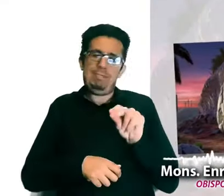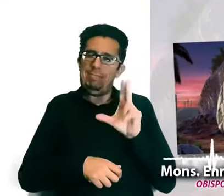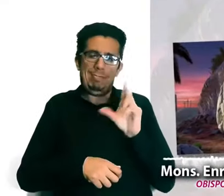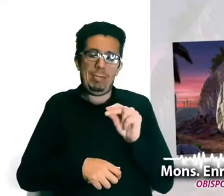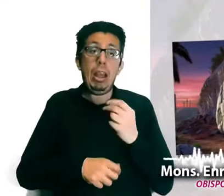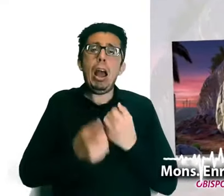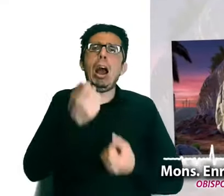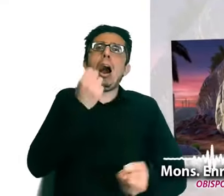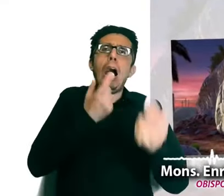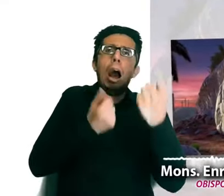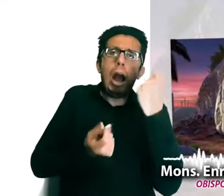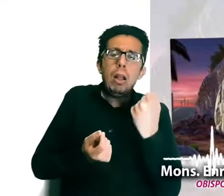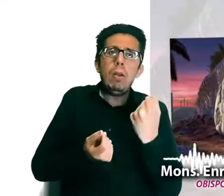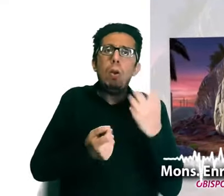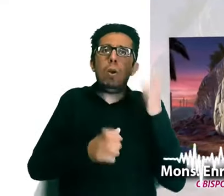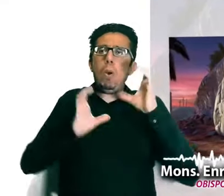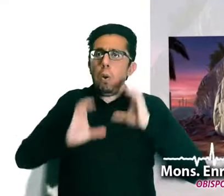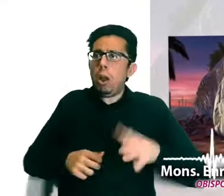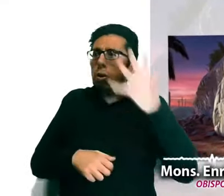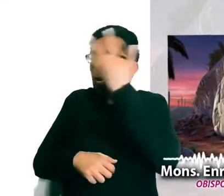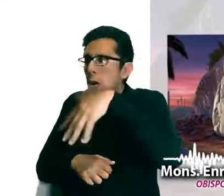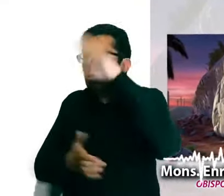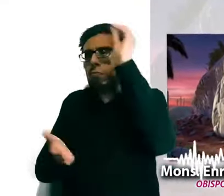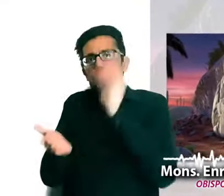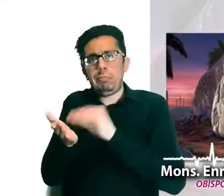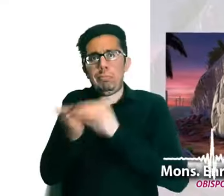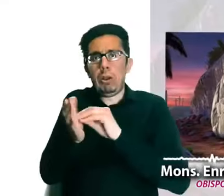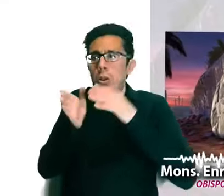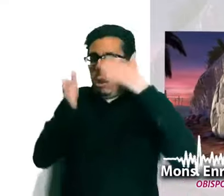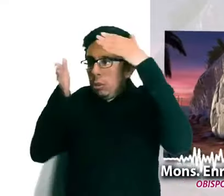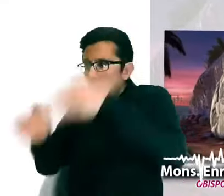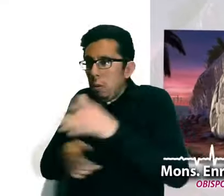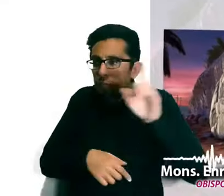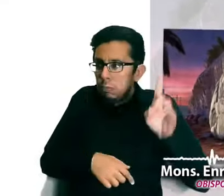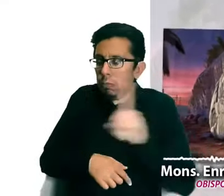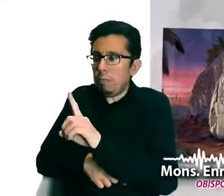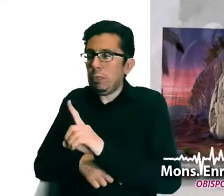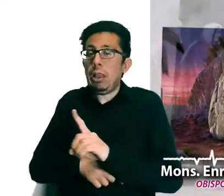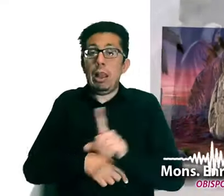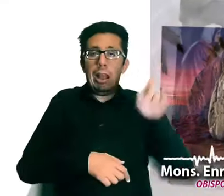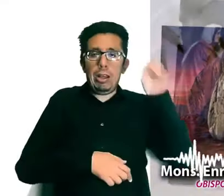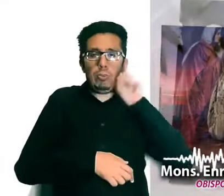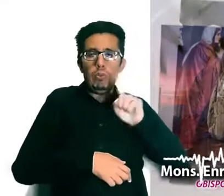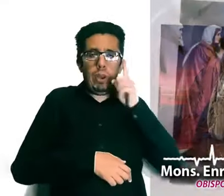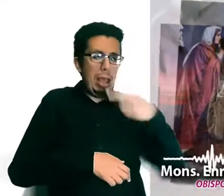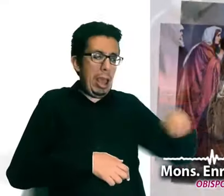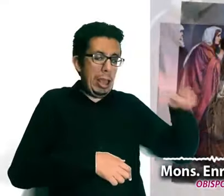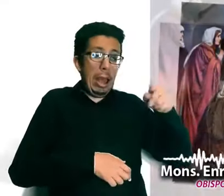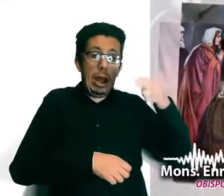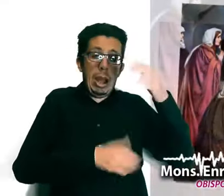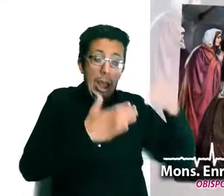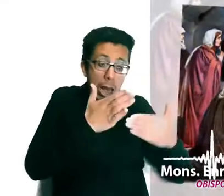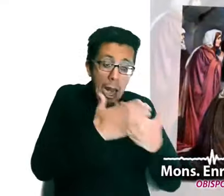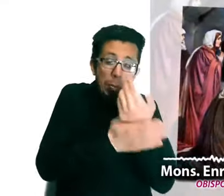cuerpo y se acercan al sepulcro. También las mujeres muy de madrugada van al